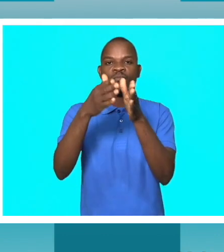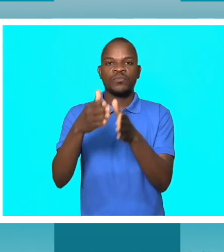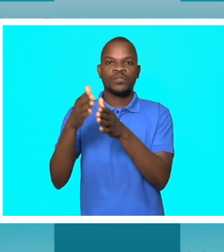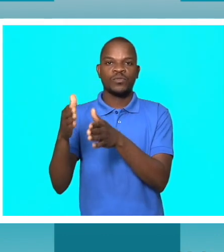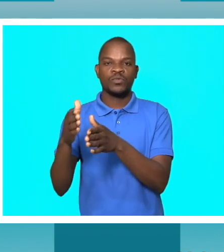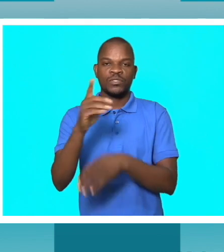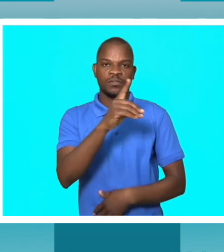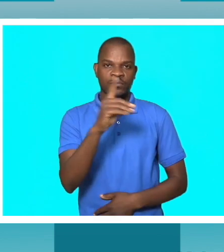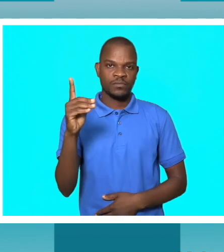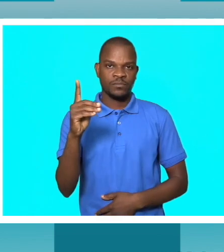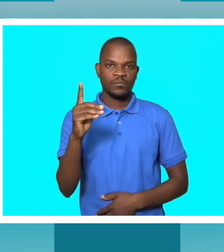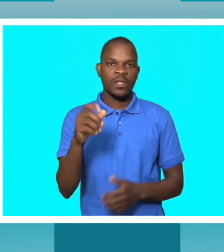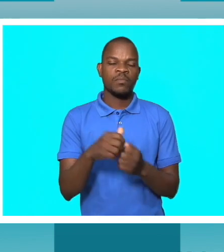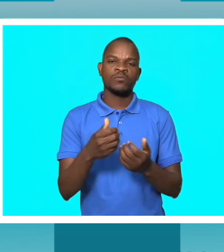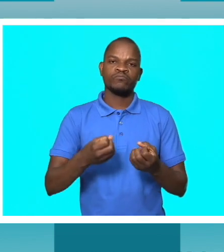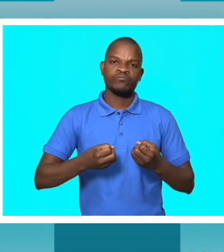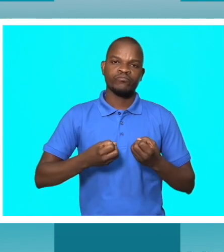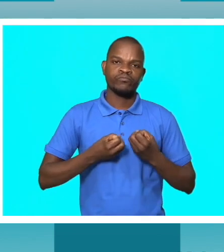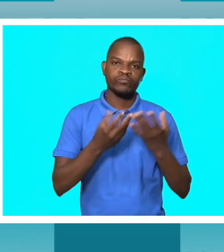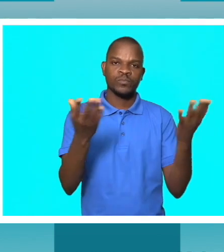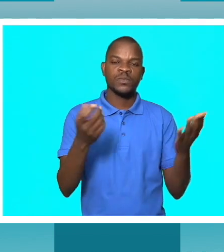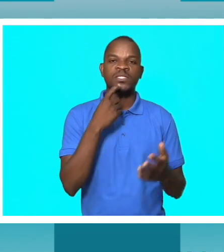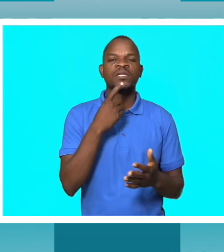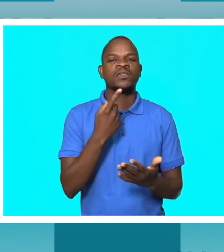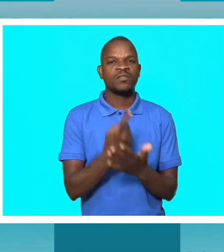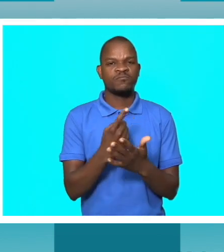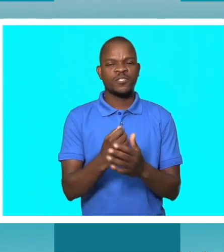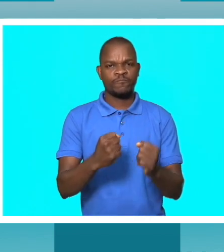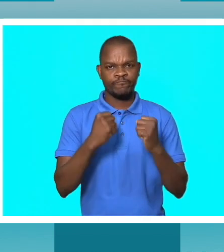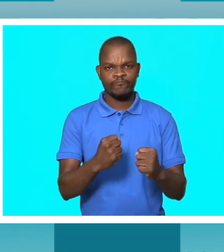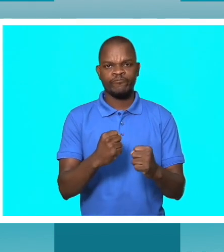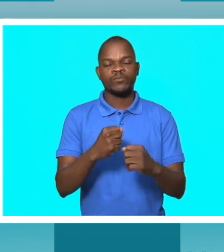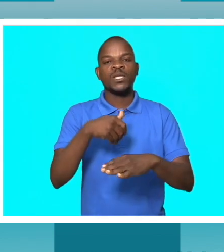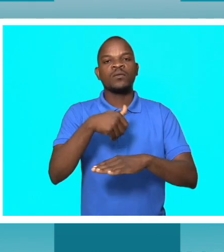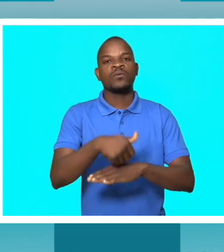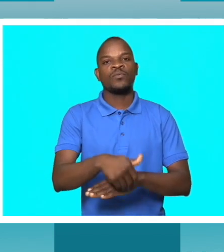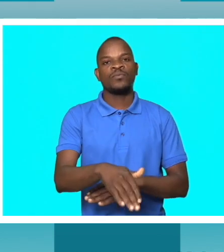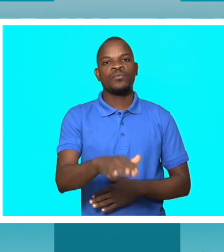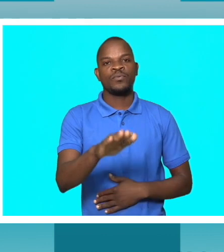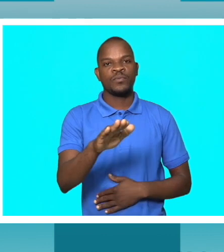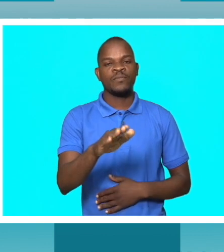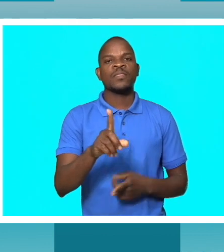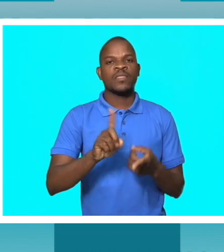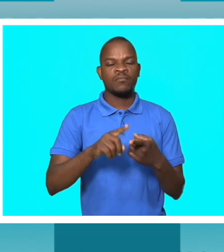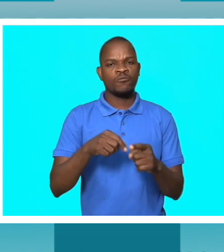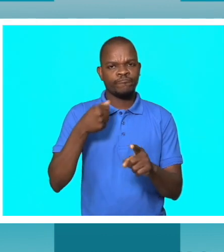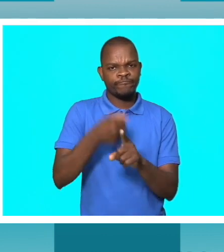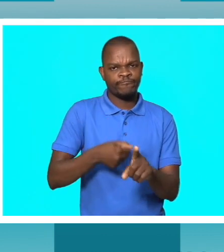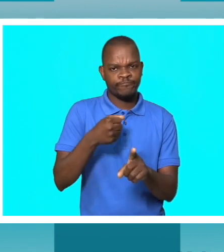persistência e empenhar-se, procurarem o conhecimento,